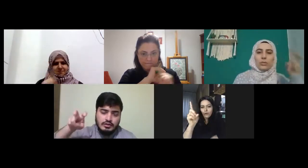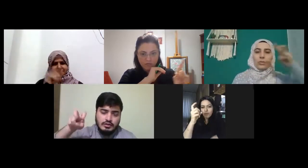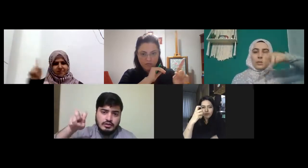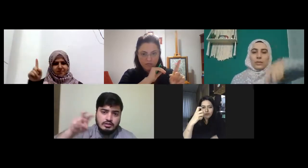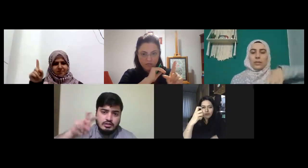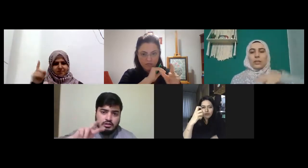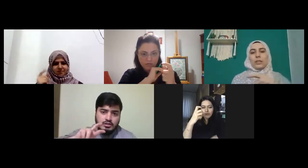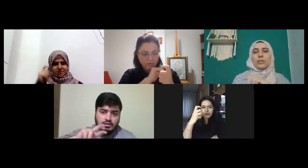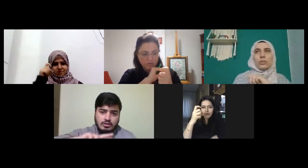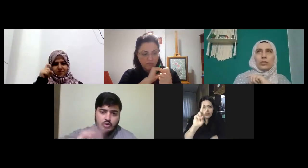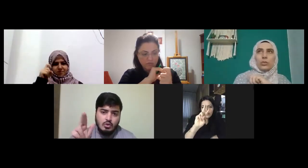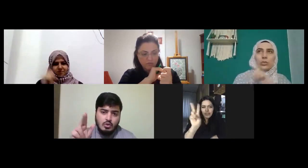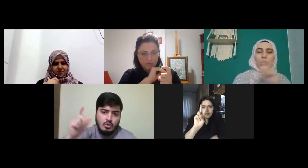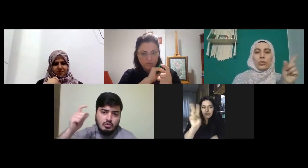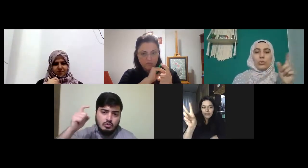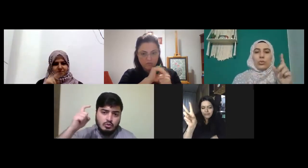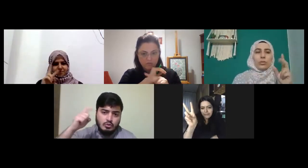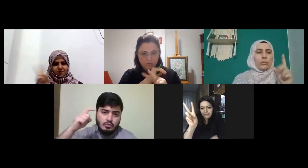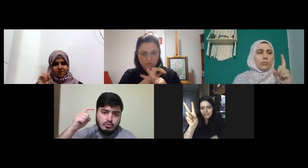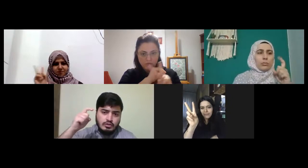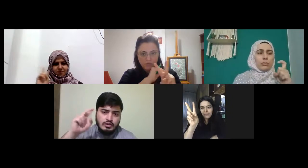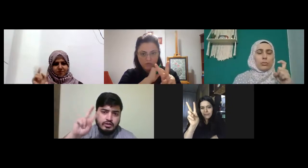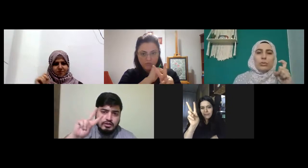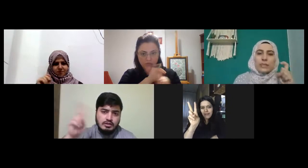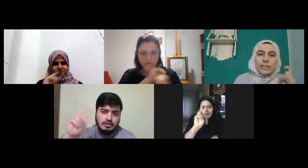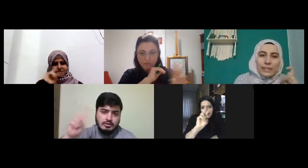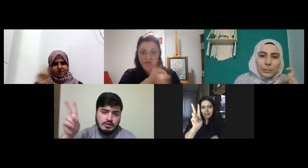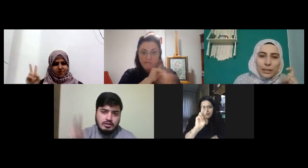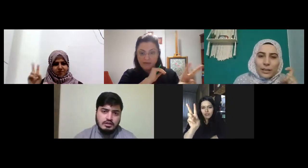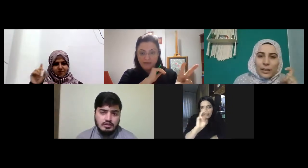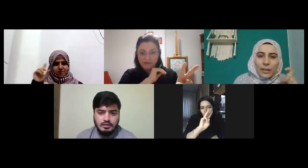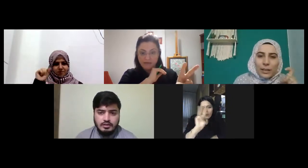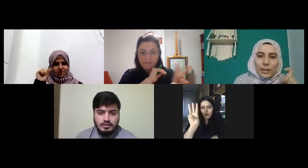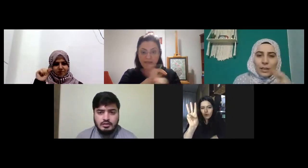dokuz yirmi yirmi yirmi